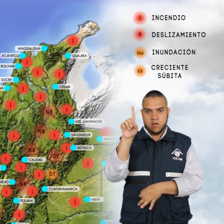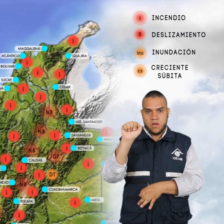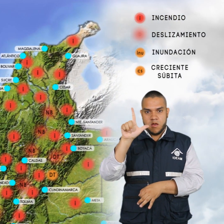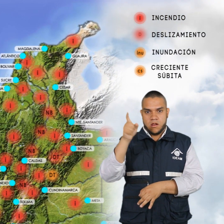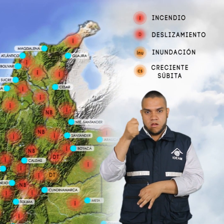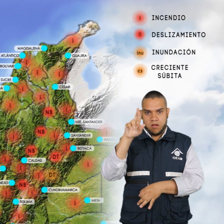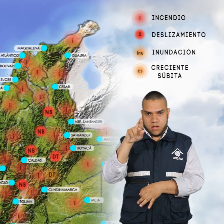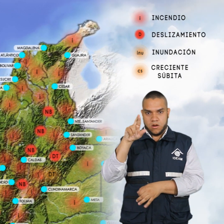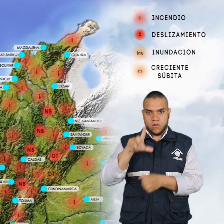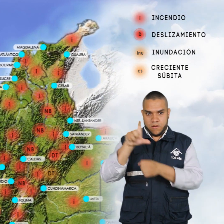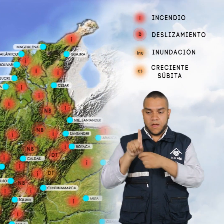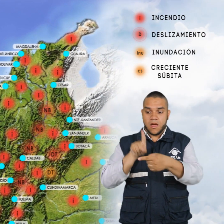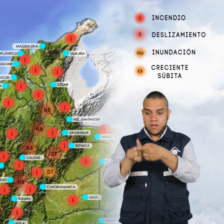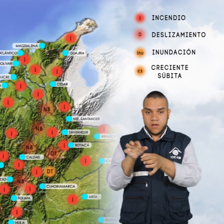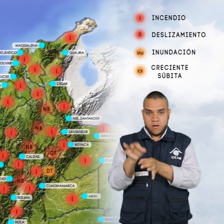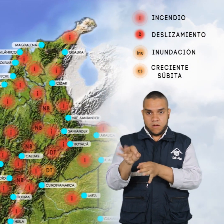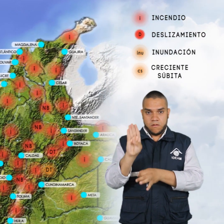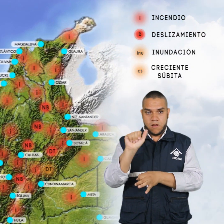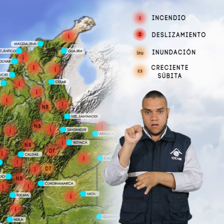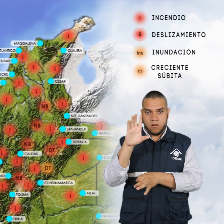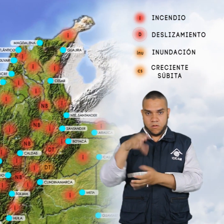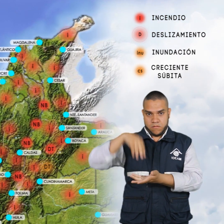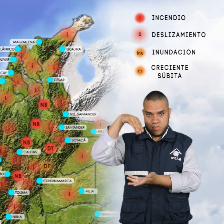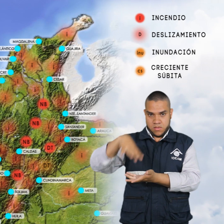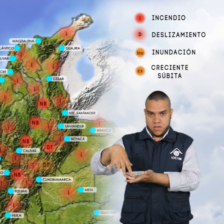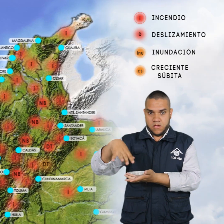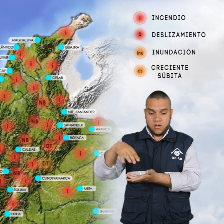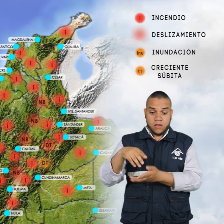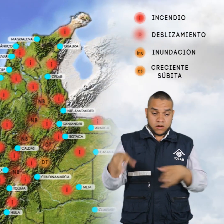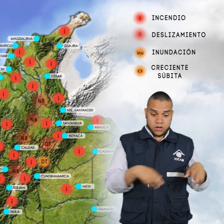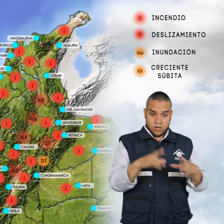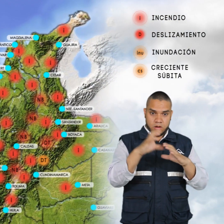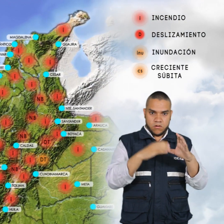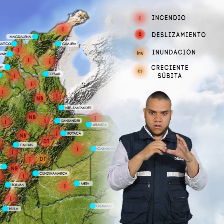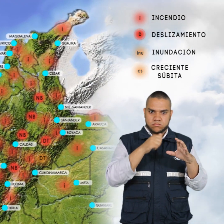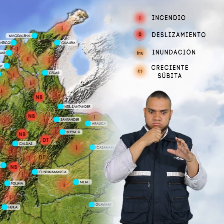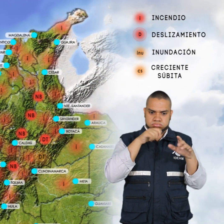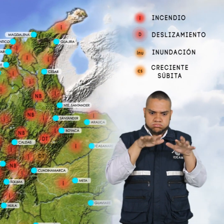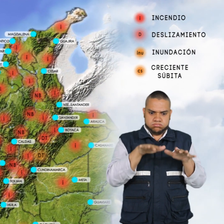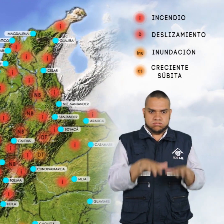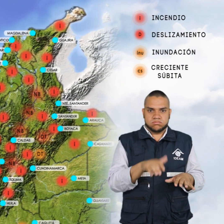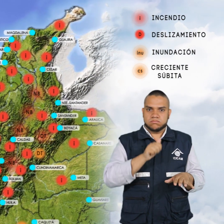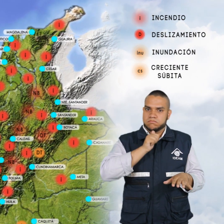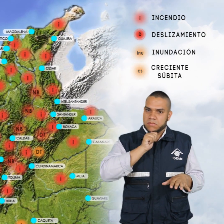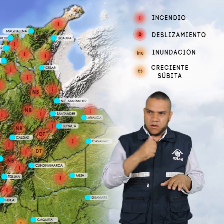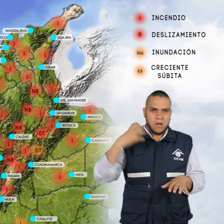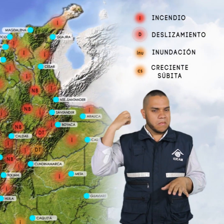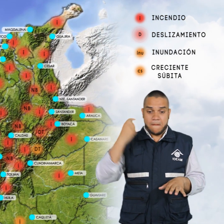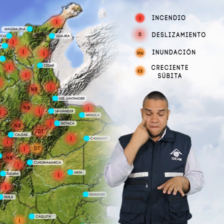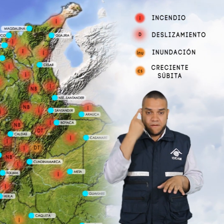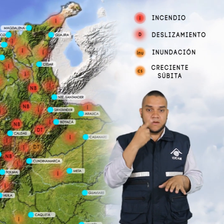Salgar hasta el Banco. También por niveles bajos e históricos en la cuenca del río Cauca. Por alta posibilidad de incendios